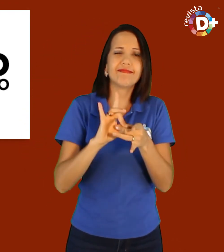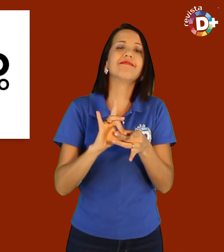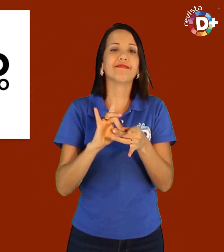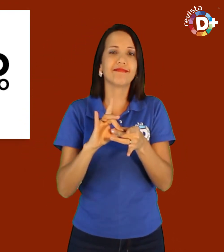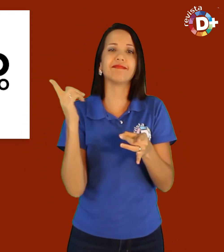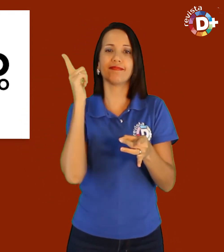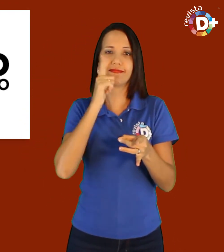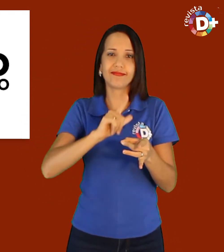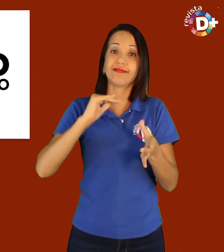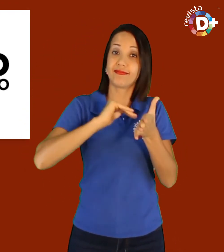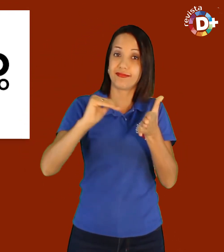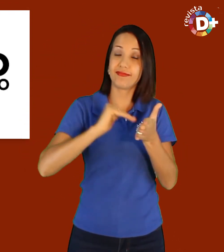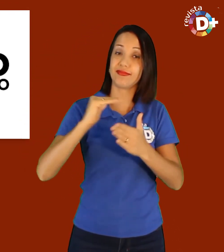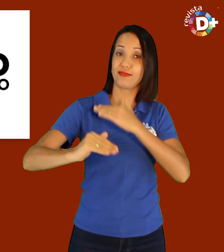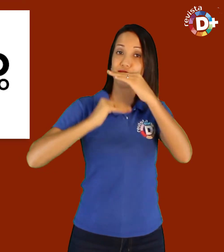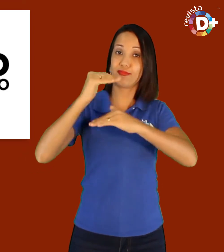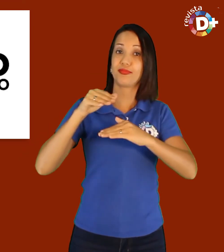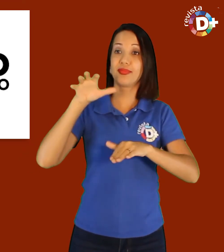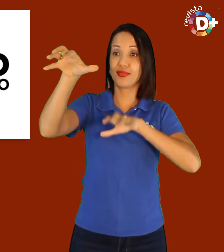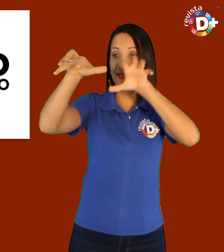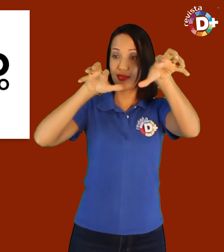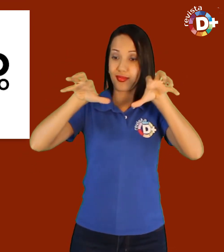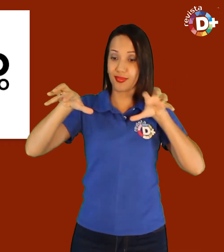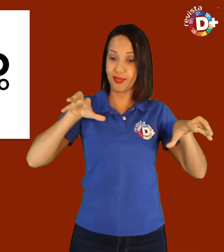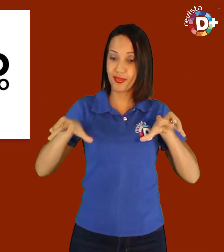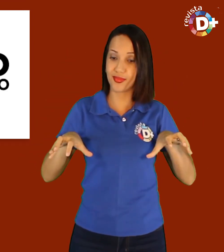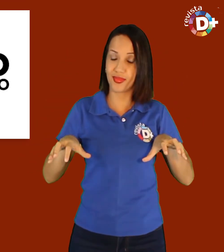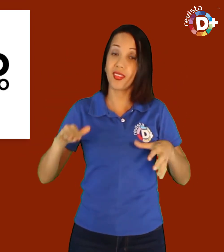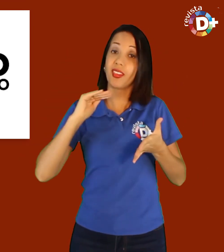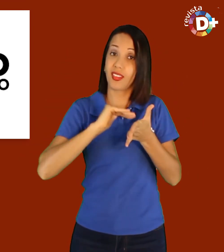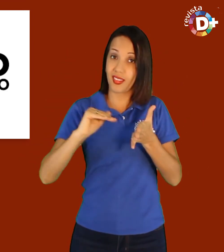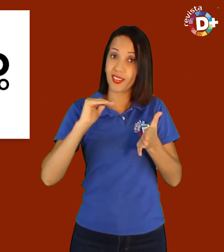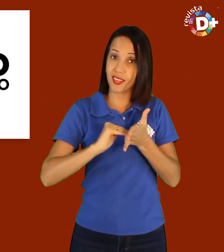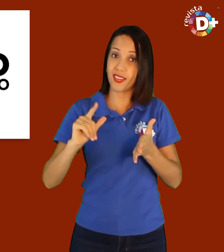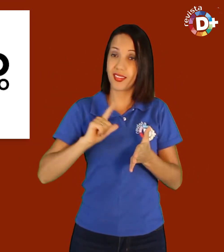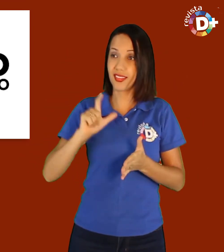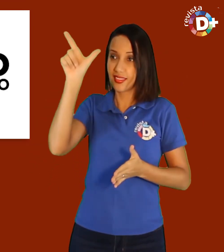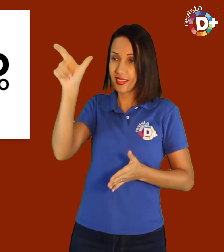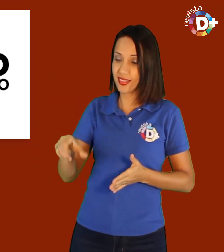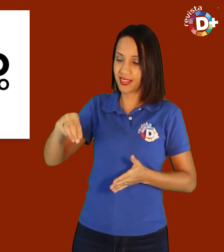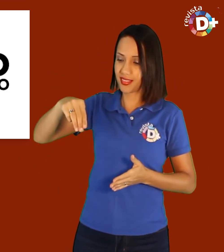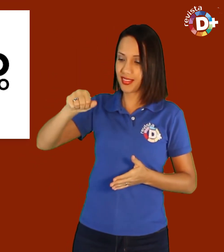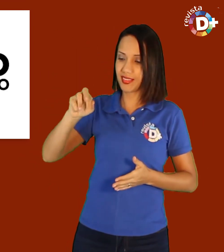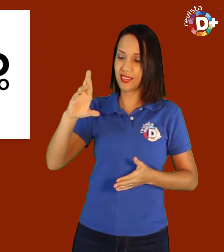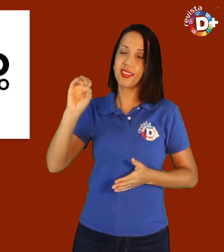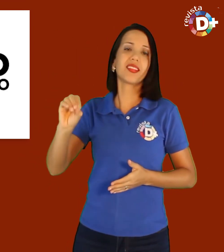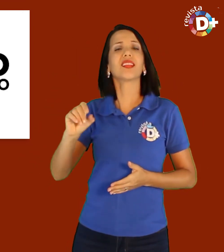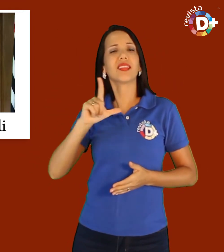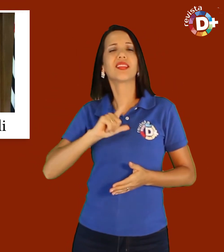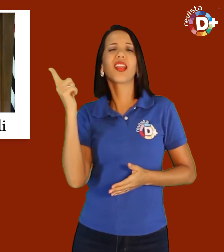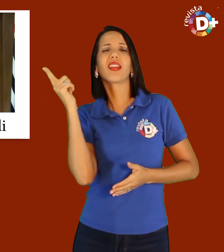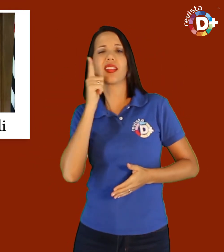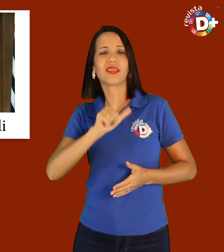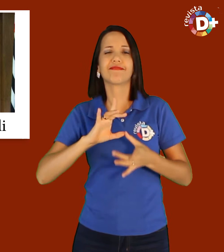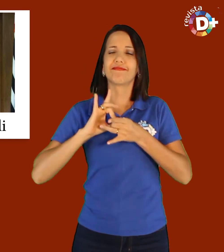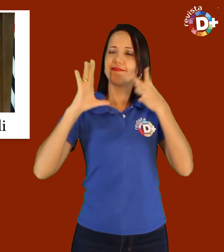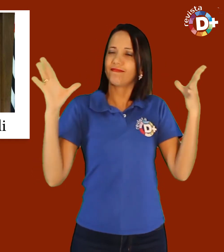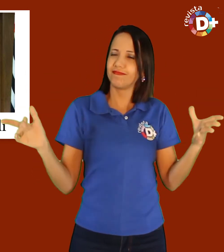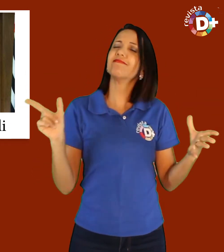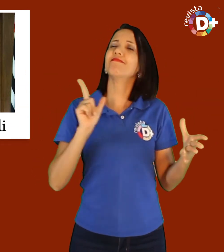nosso plano é estreitar a parceria com a Secretaria de Desenvolvimento Regional, onde o secretário Marco Vignoli tem